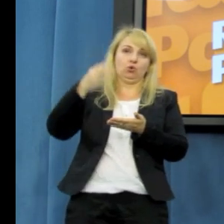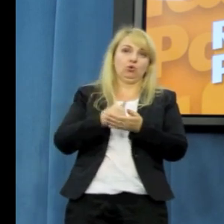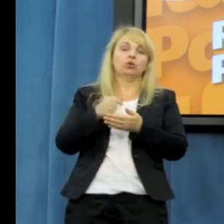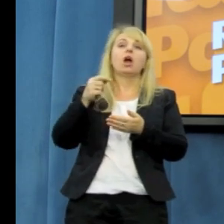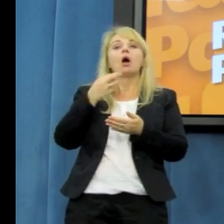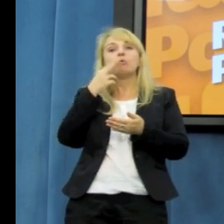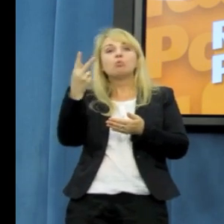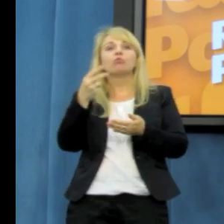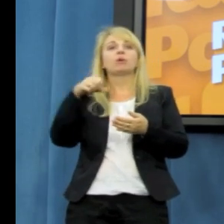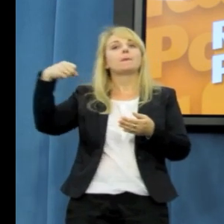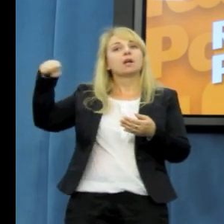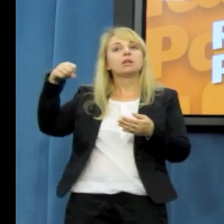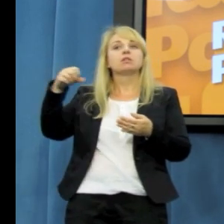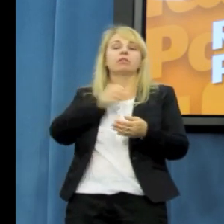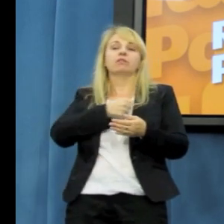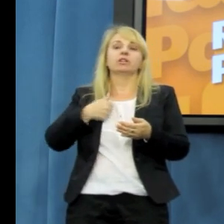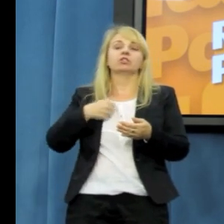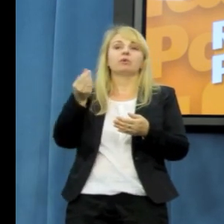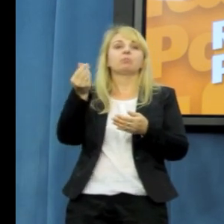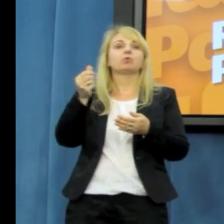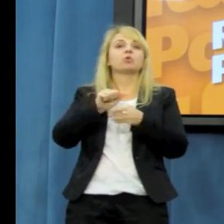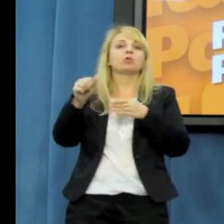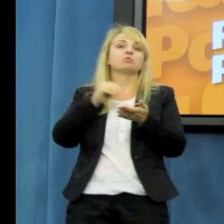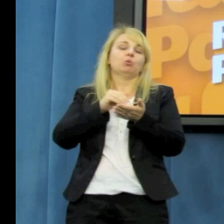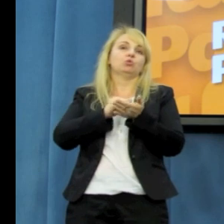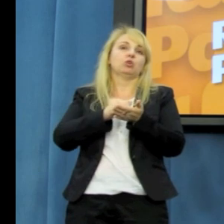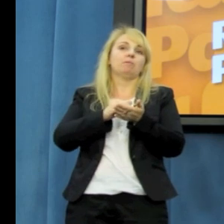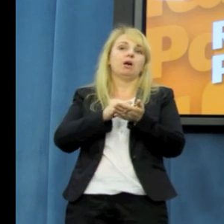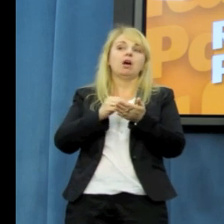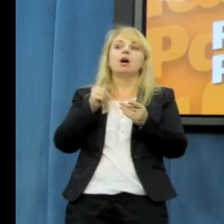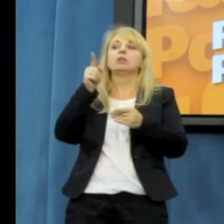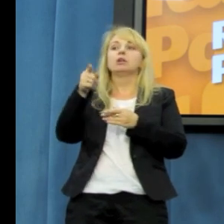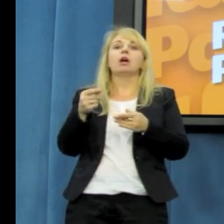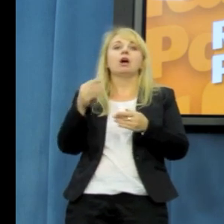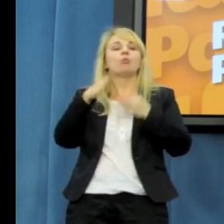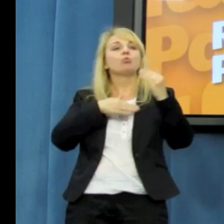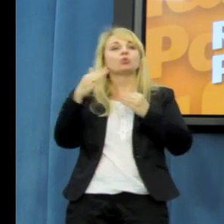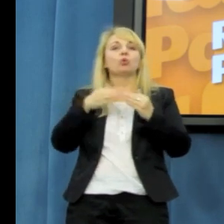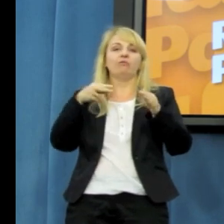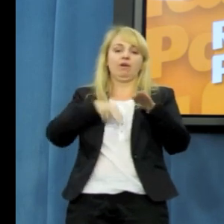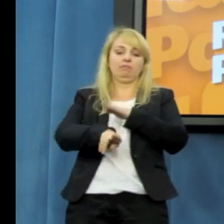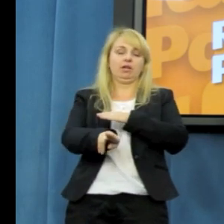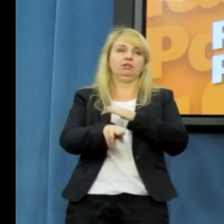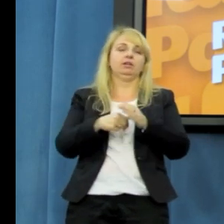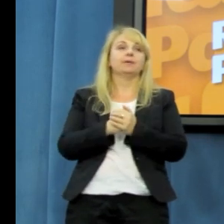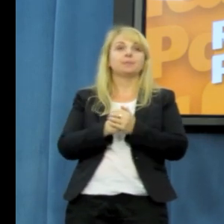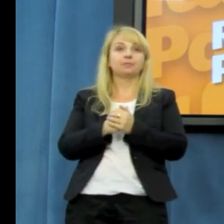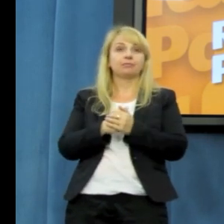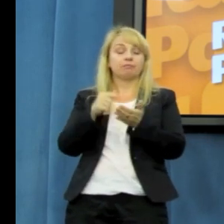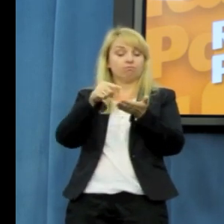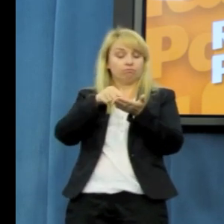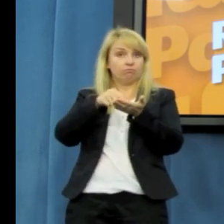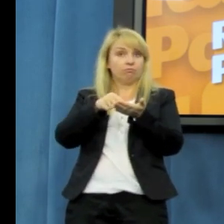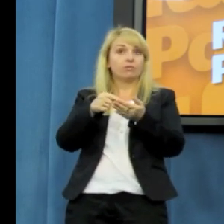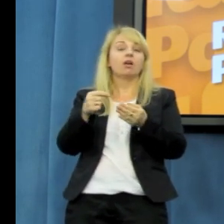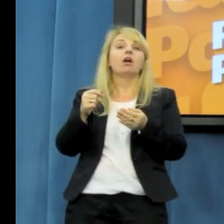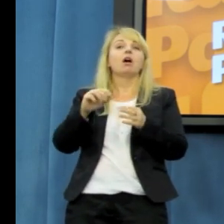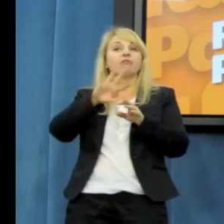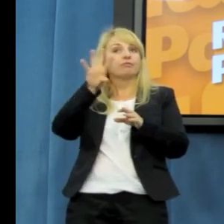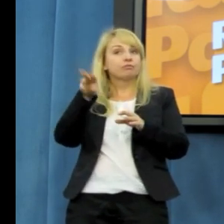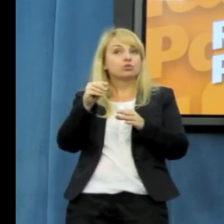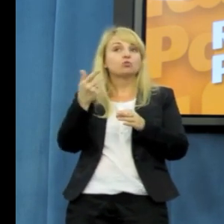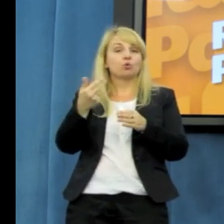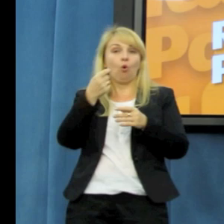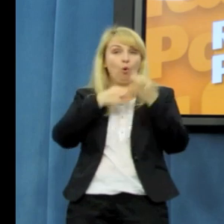zwroty też są nam wszystkim jasne. Proszę Państwa, tamte wydarzenia nie miały